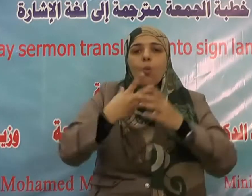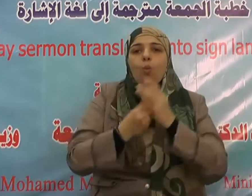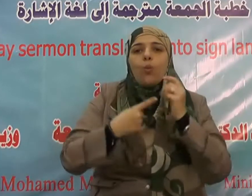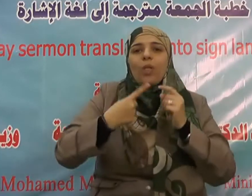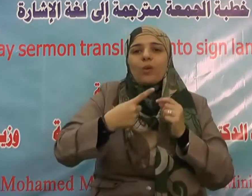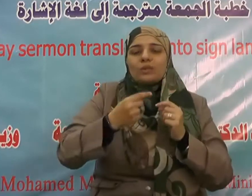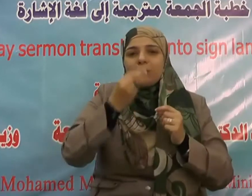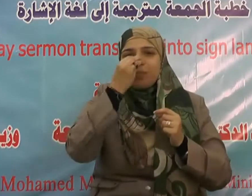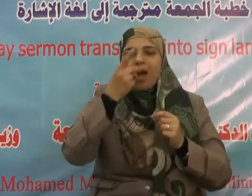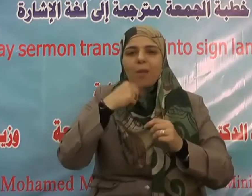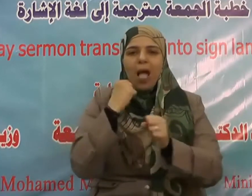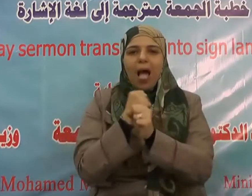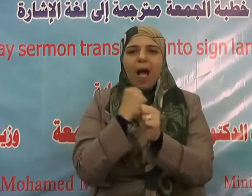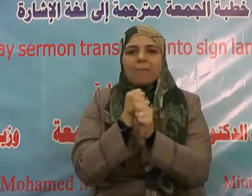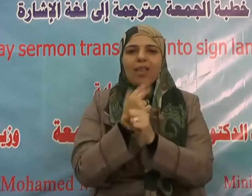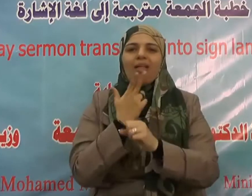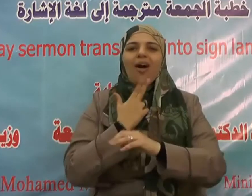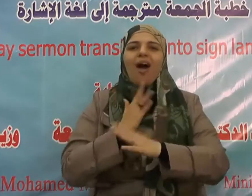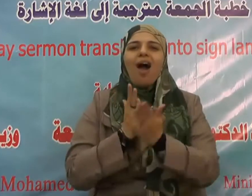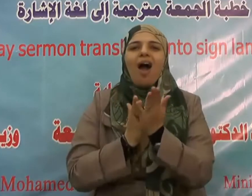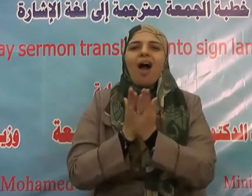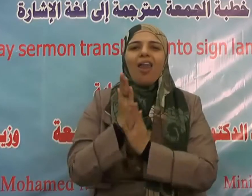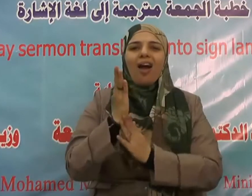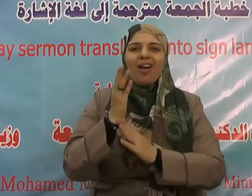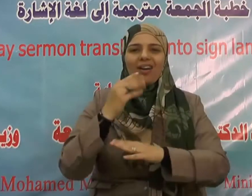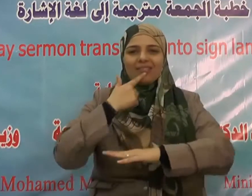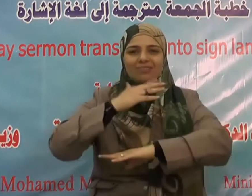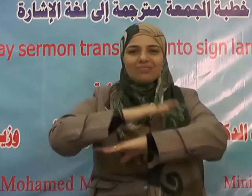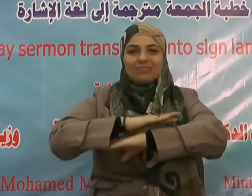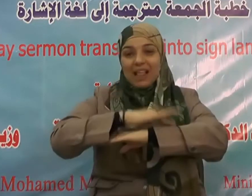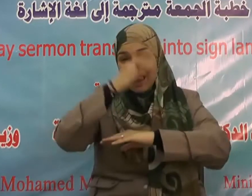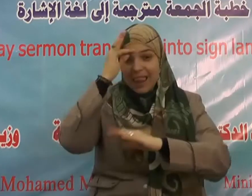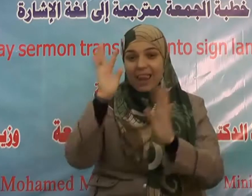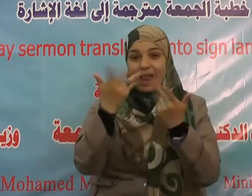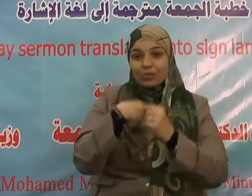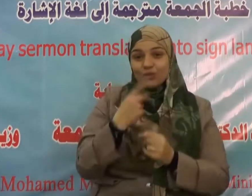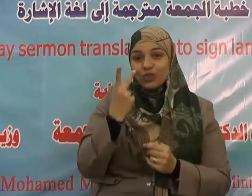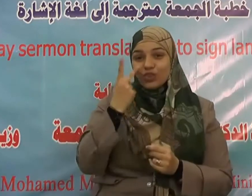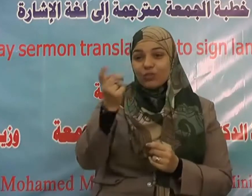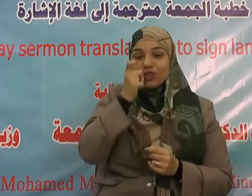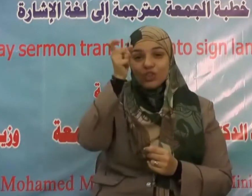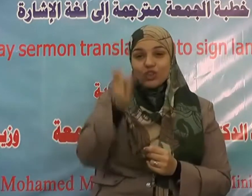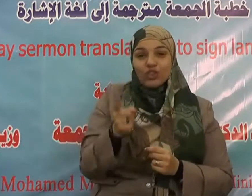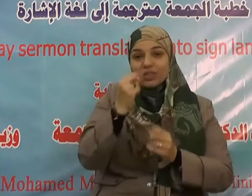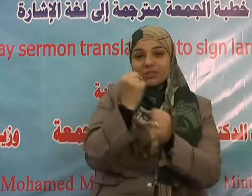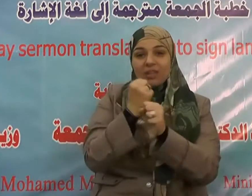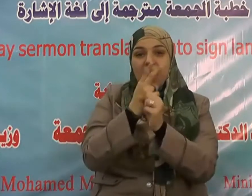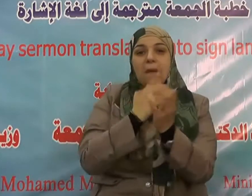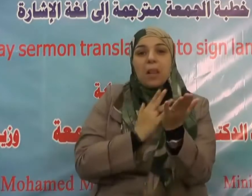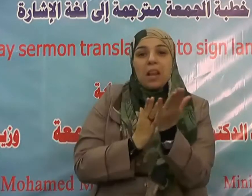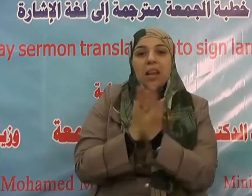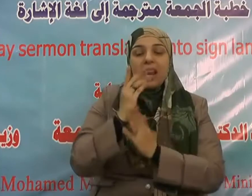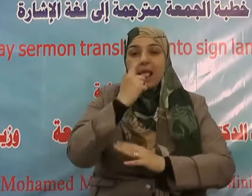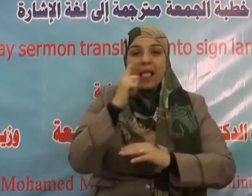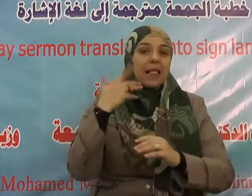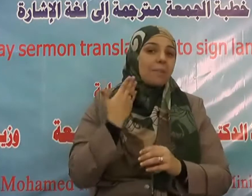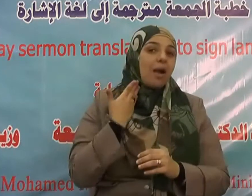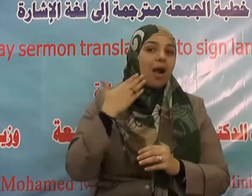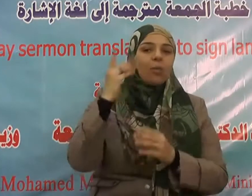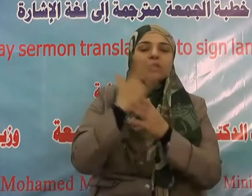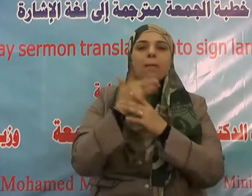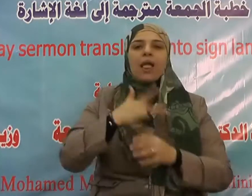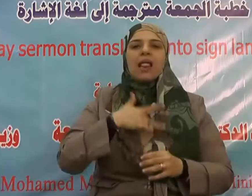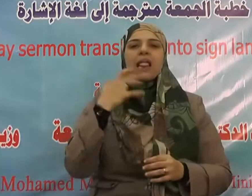أن الكذب قد ينفعك فإن وجدت أخلاقا كريمة فهي